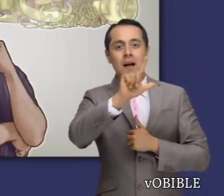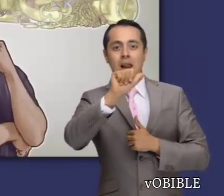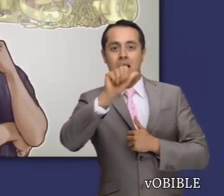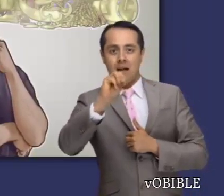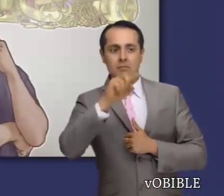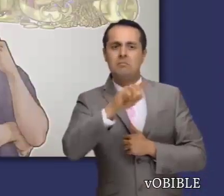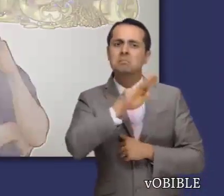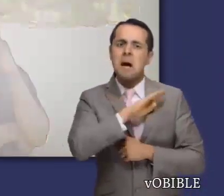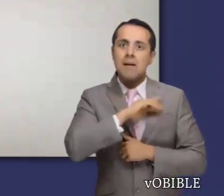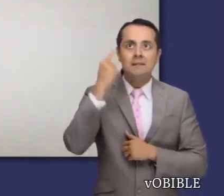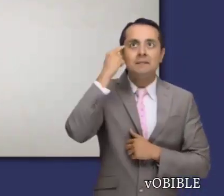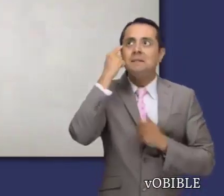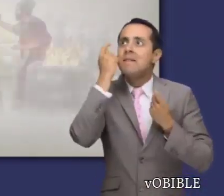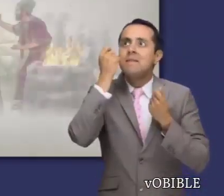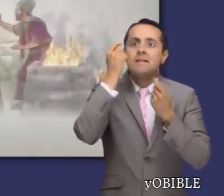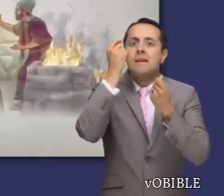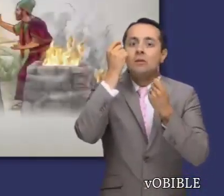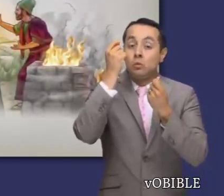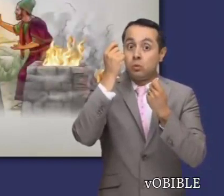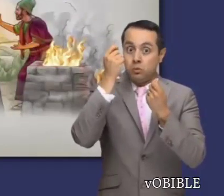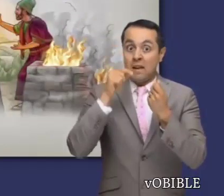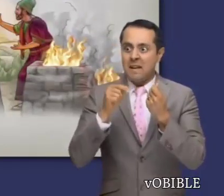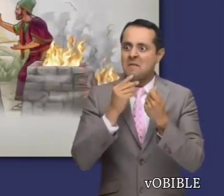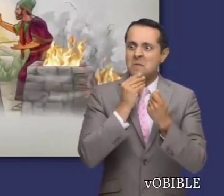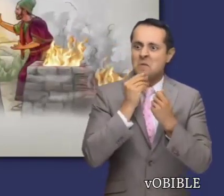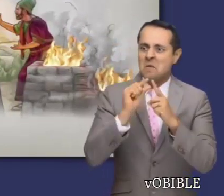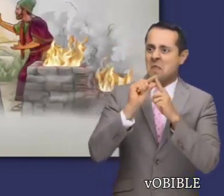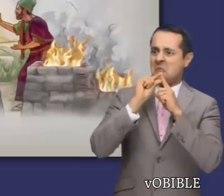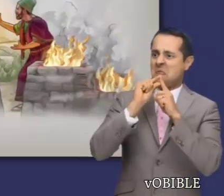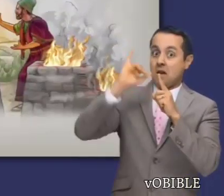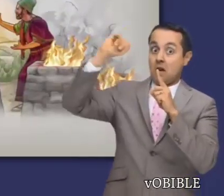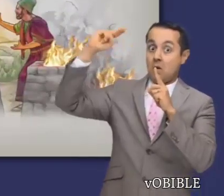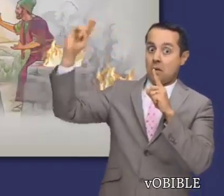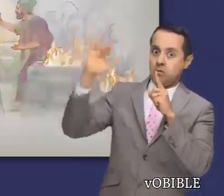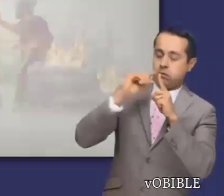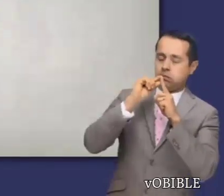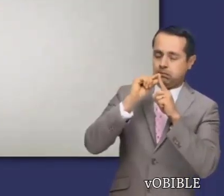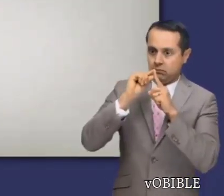israelita, para maldecir a Israel. Pero Jehová hace que Balaam bendiga al pueblo.